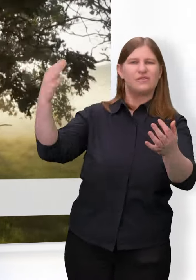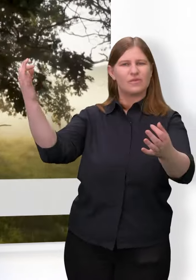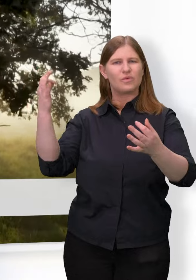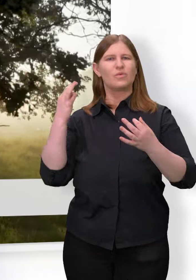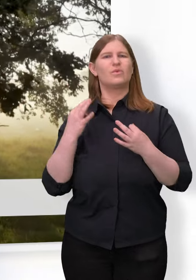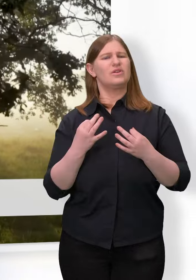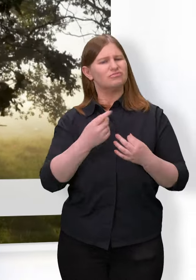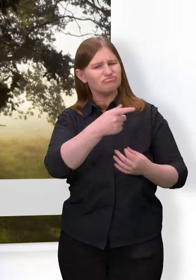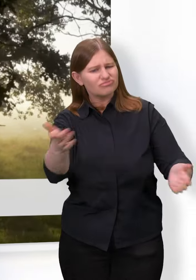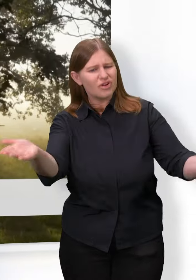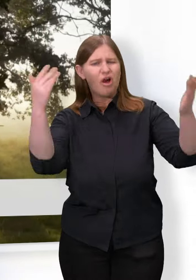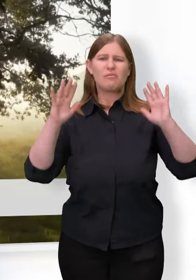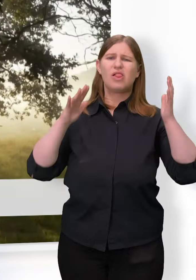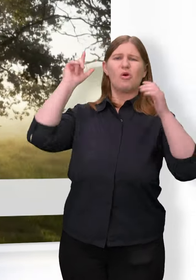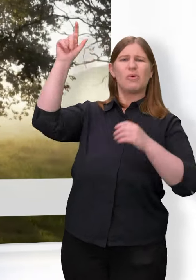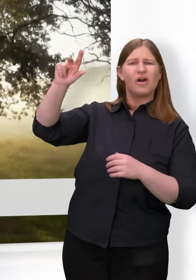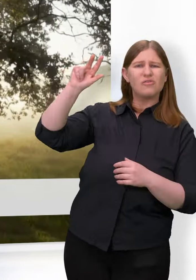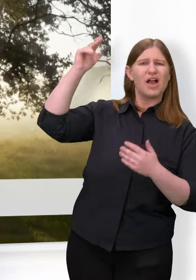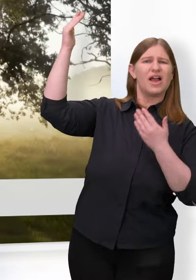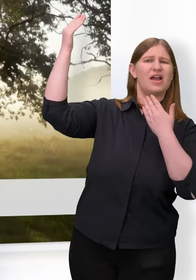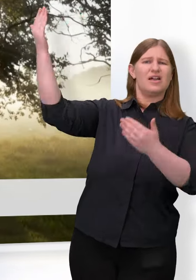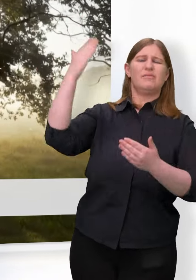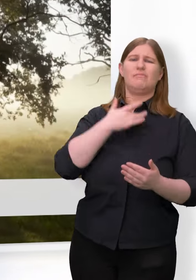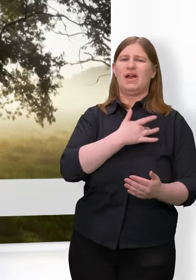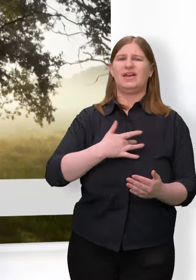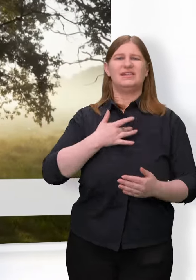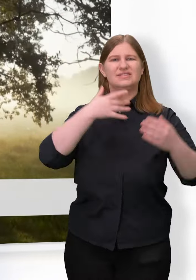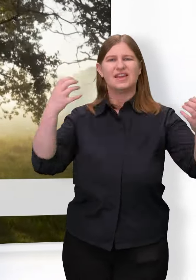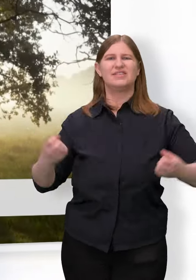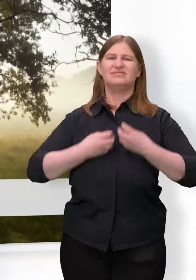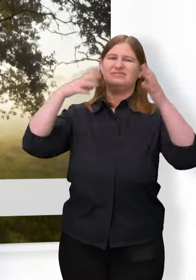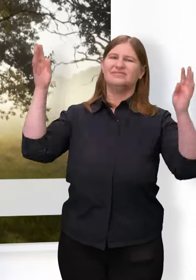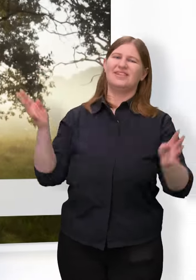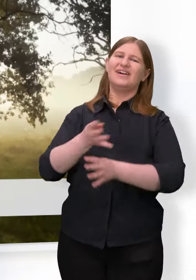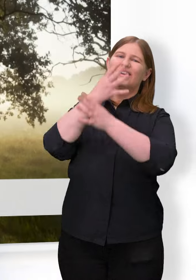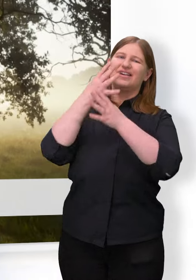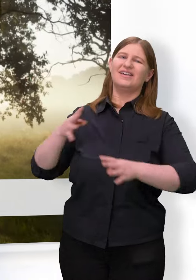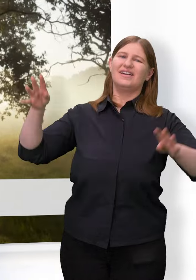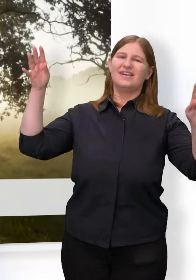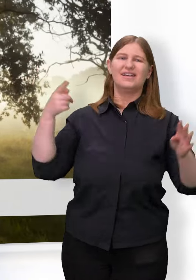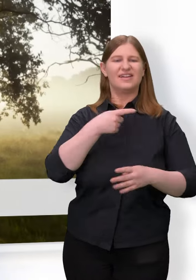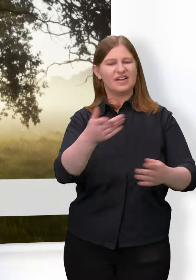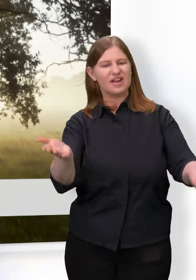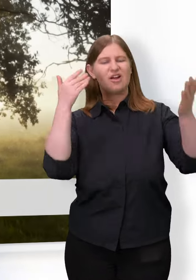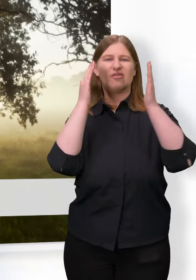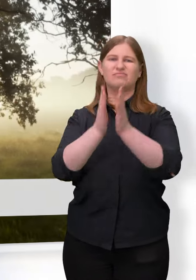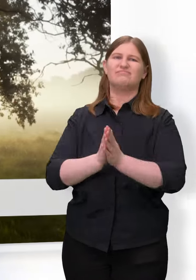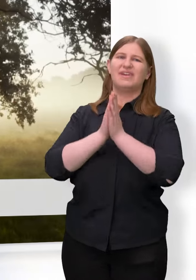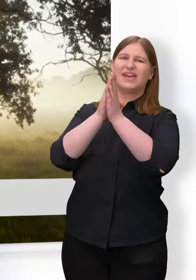Komm und lobe den Herrn, meine Seele sing. Bitte